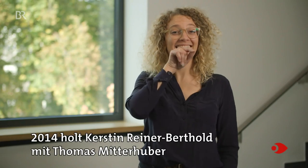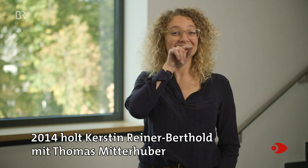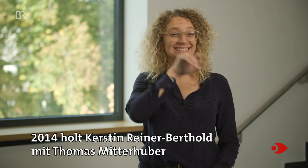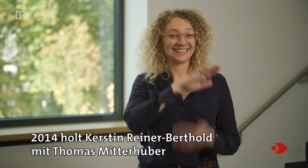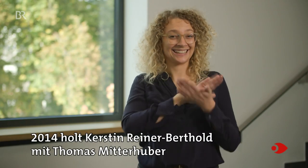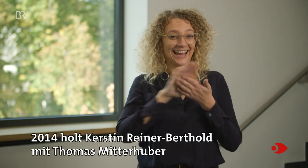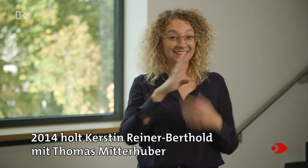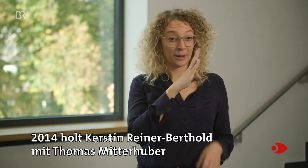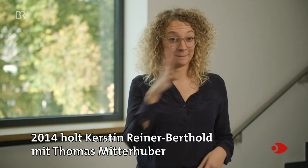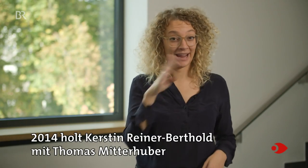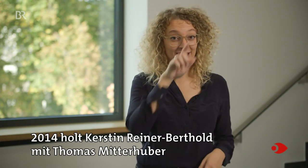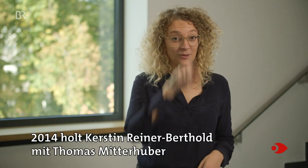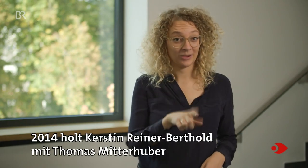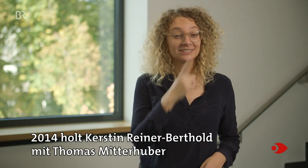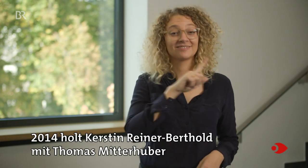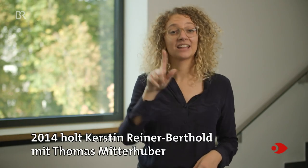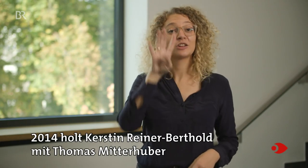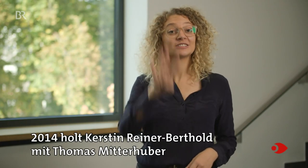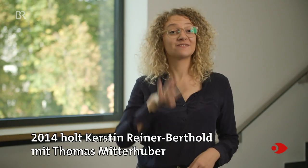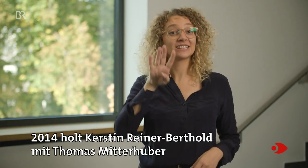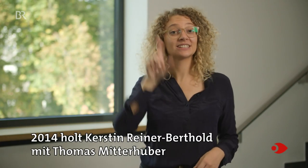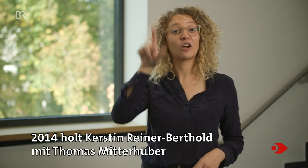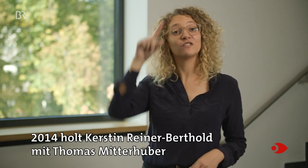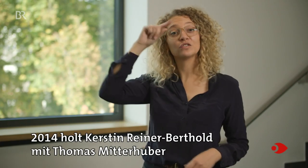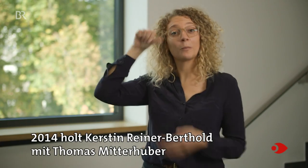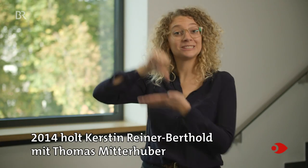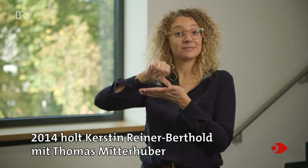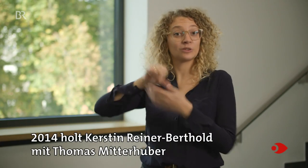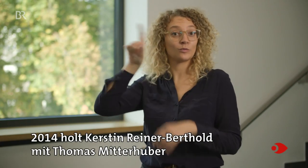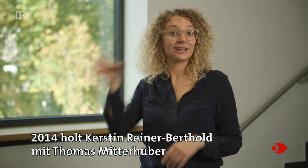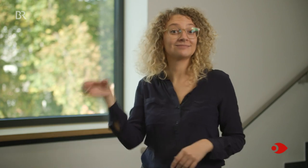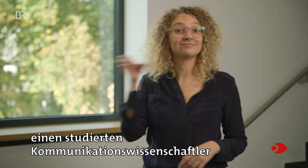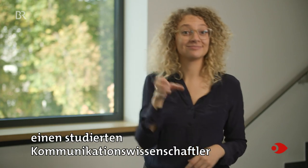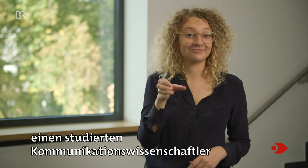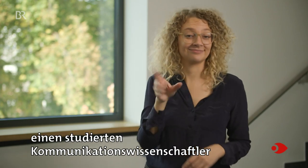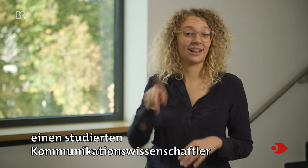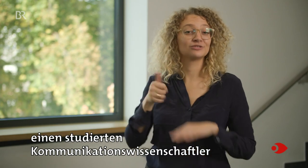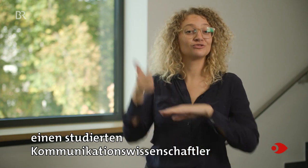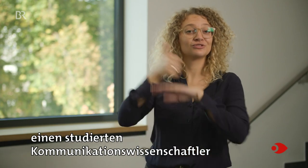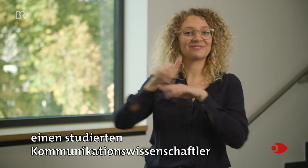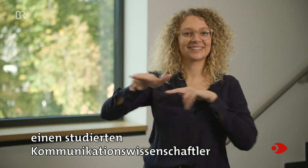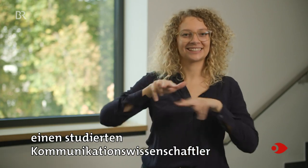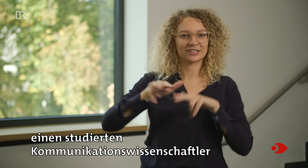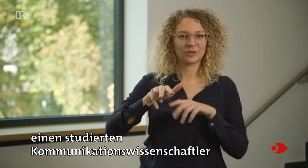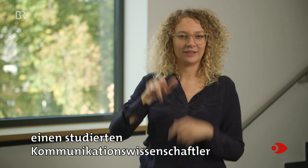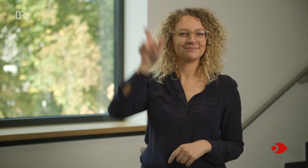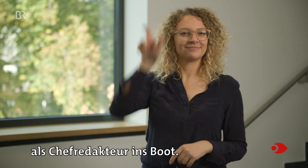2014 holt Kerstin Rainer-Berthold mit Thomas Mitterhuber, einen studierten Kommunikationswissenschaftler, als